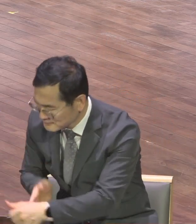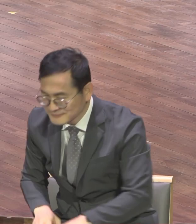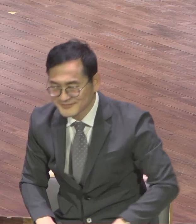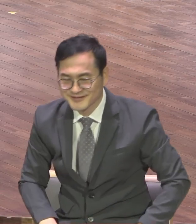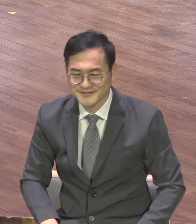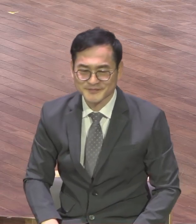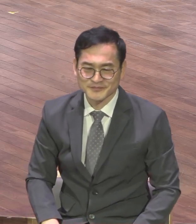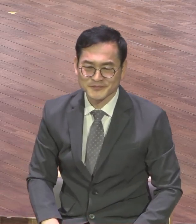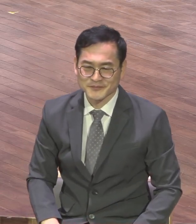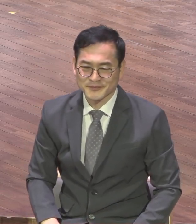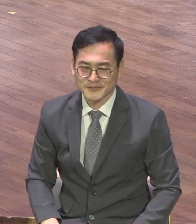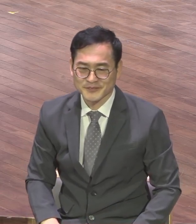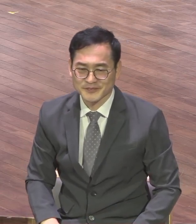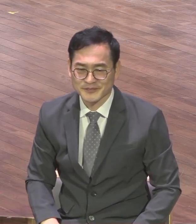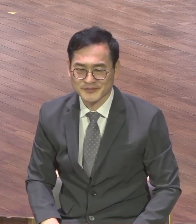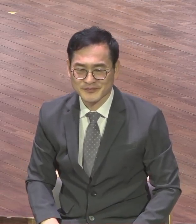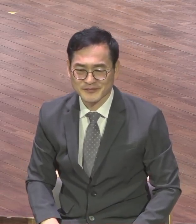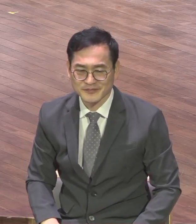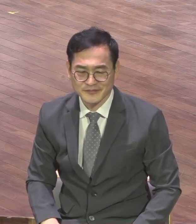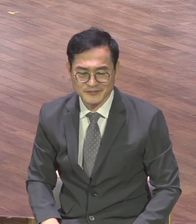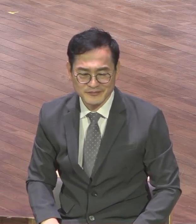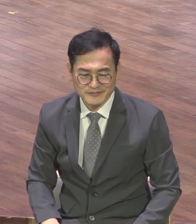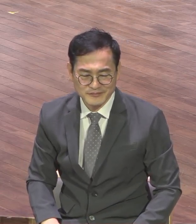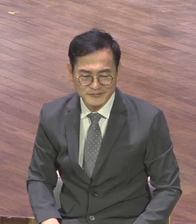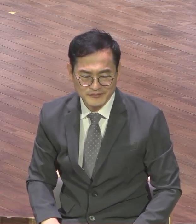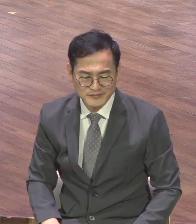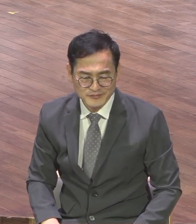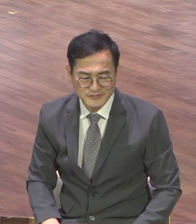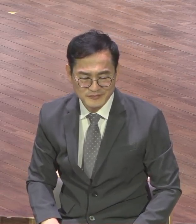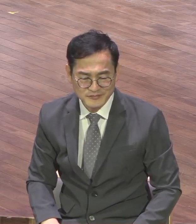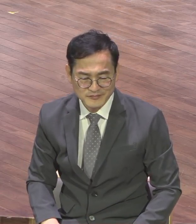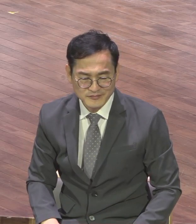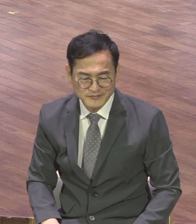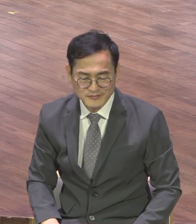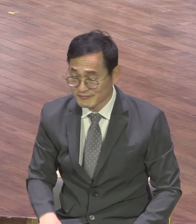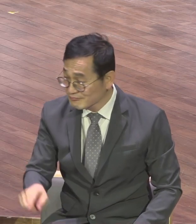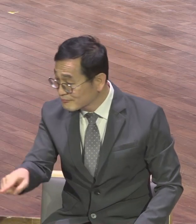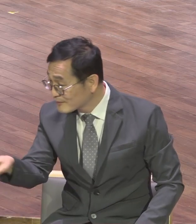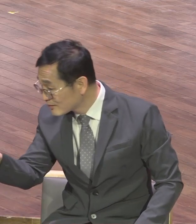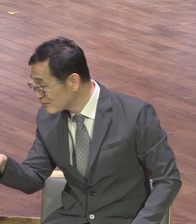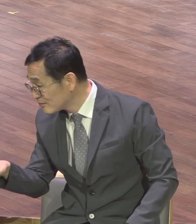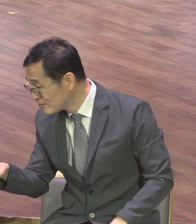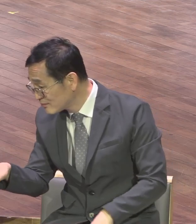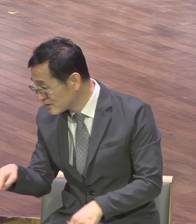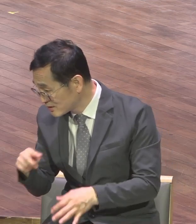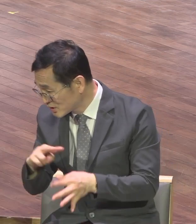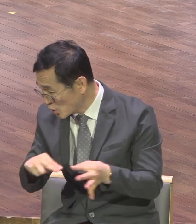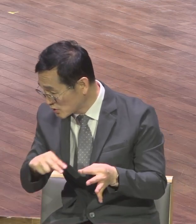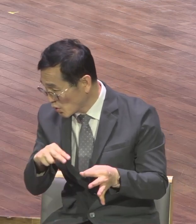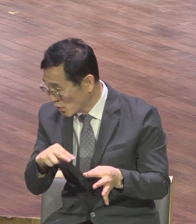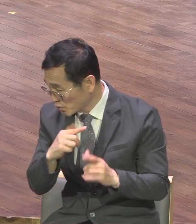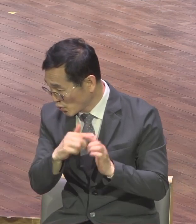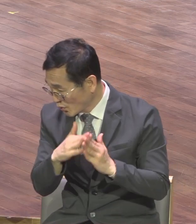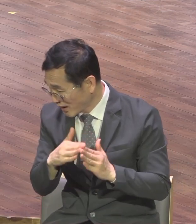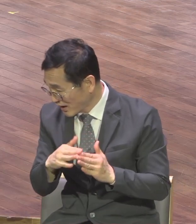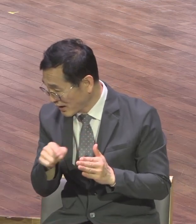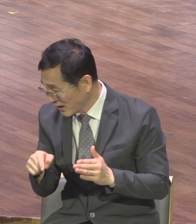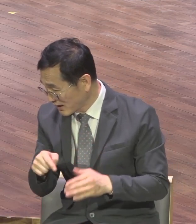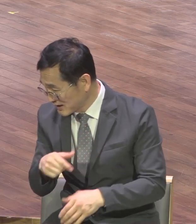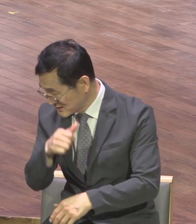붙느냐고 마침 우리 원내대 분이면 장노님이야 여의도 교회 장노님이네 우리 지역은 또 또 살아있는 교회 집사님이고 다